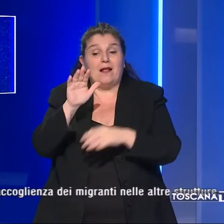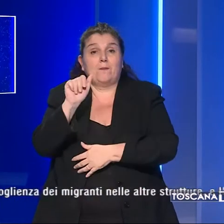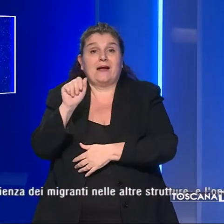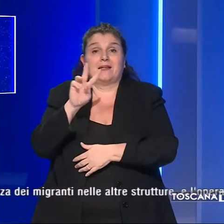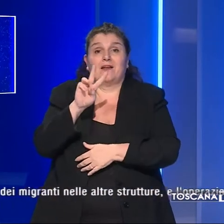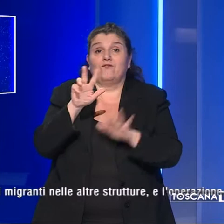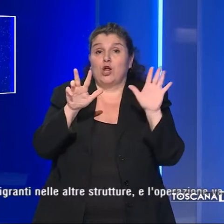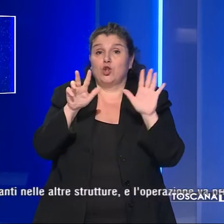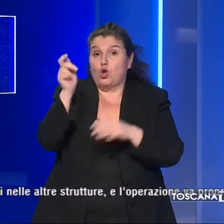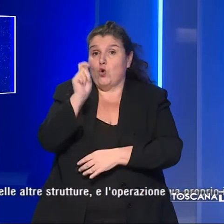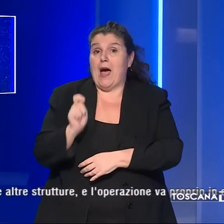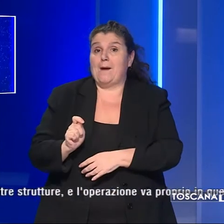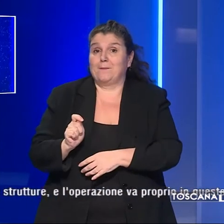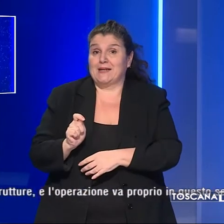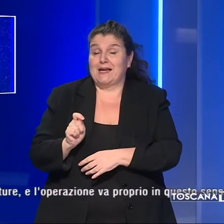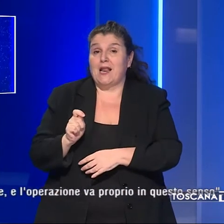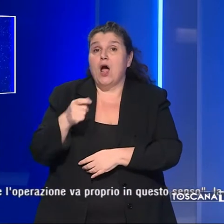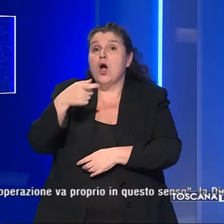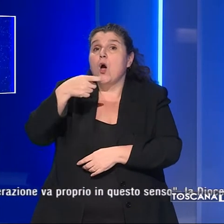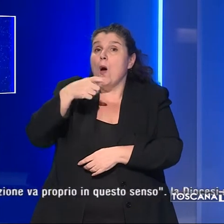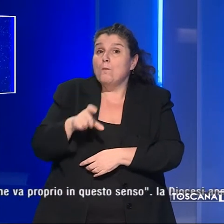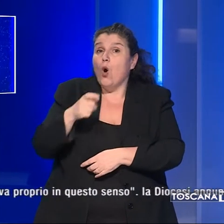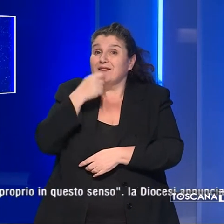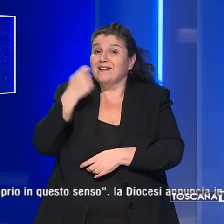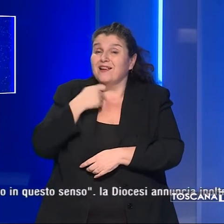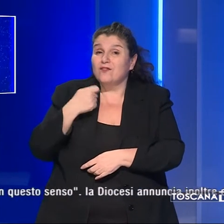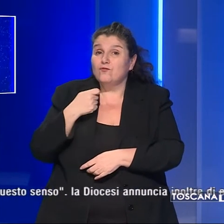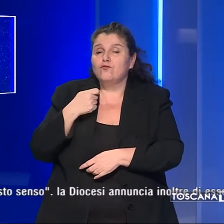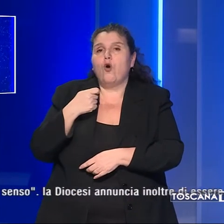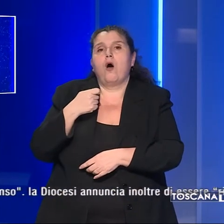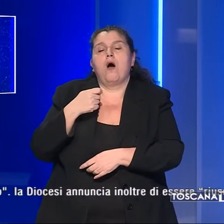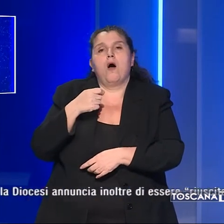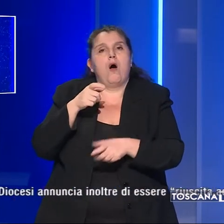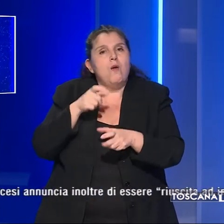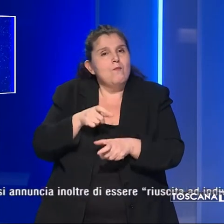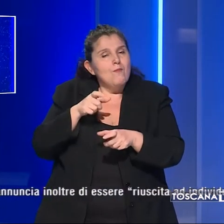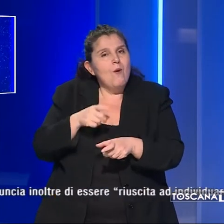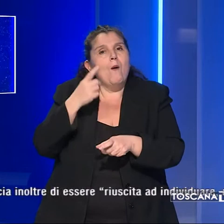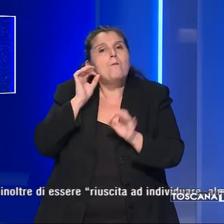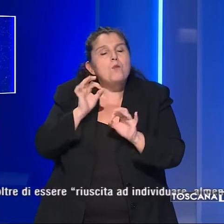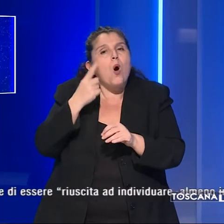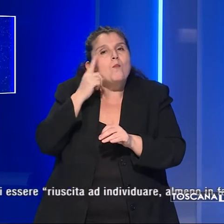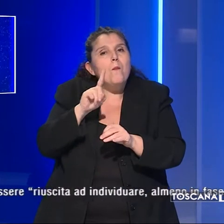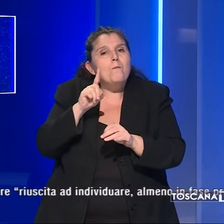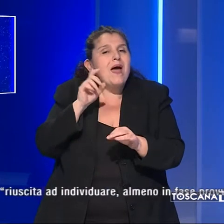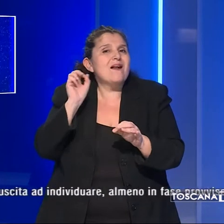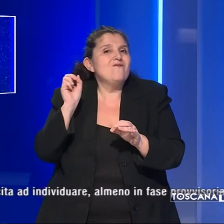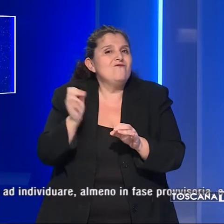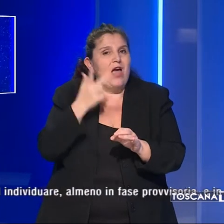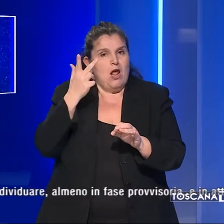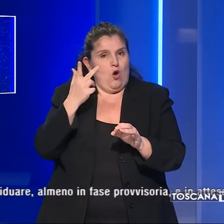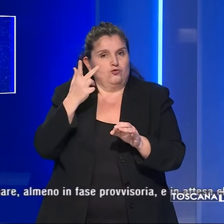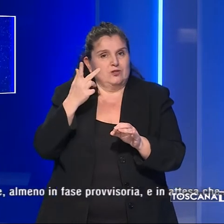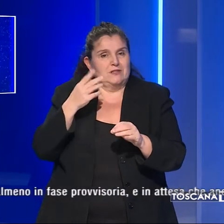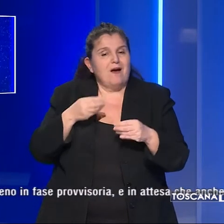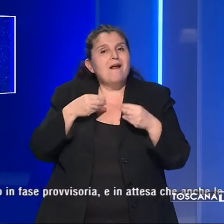28 aprile. Tale profilassi si rende necessaria, si spiega, proprio per velocizzare e